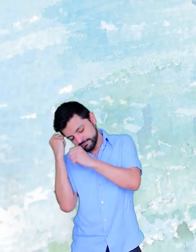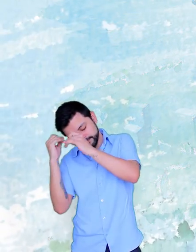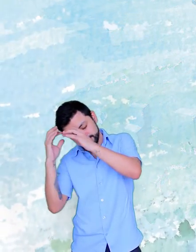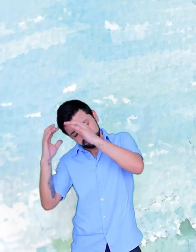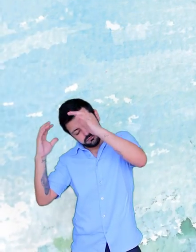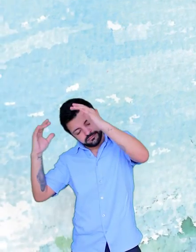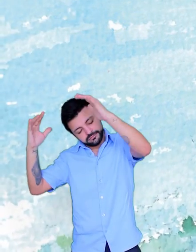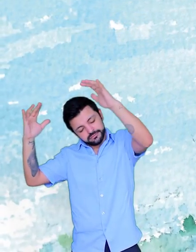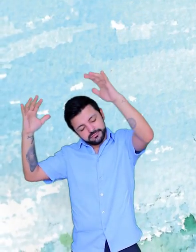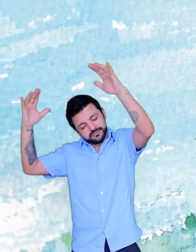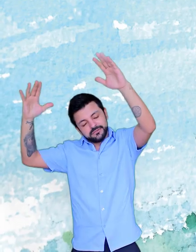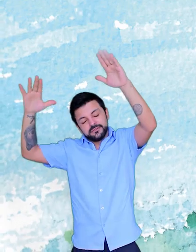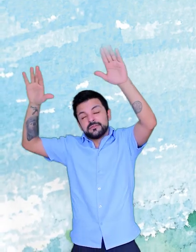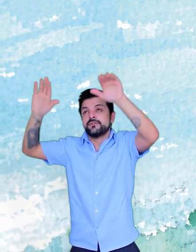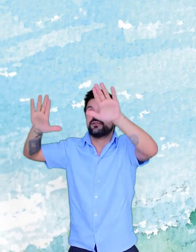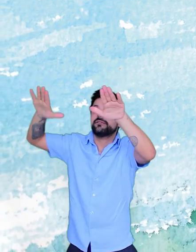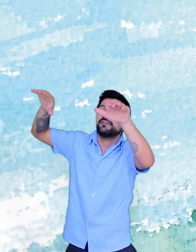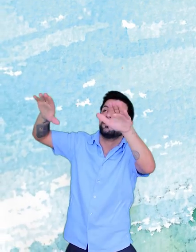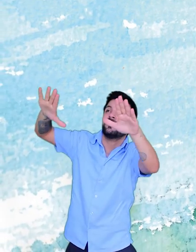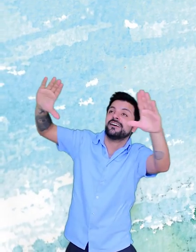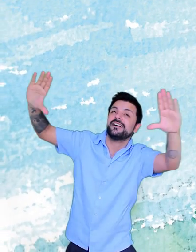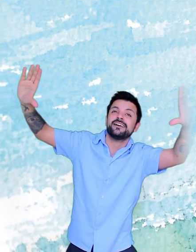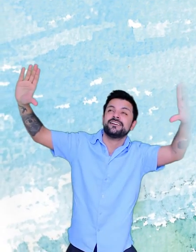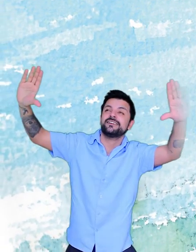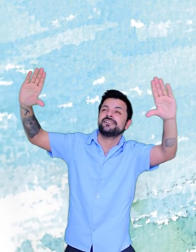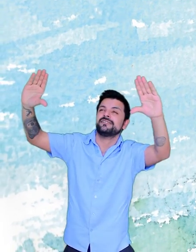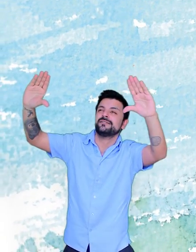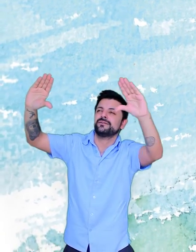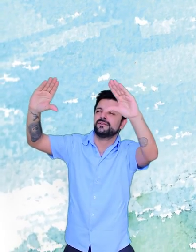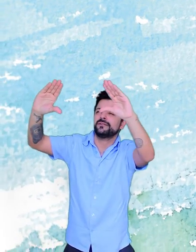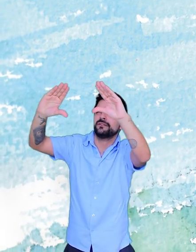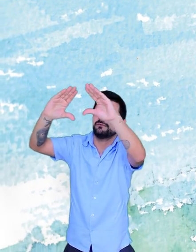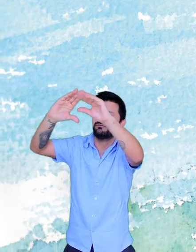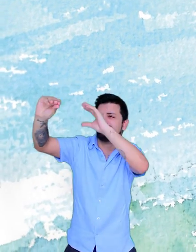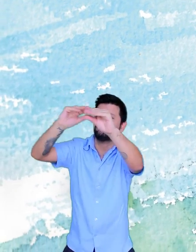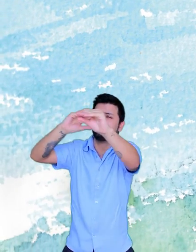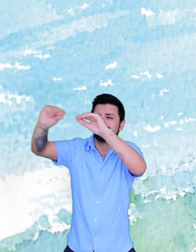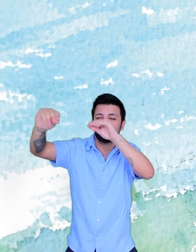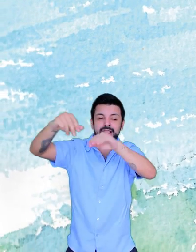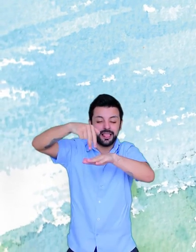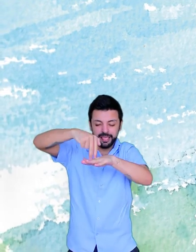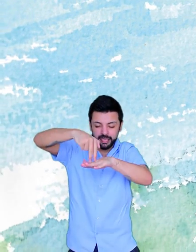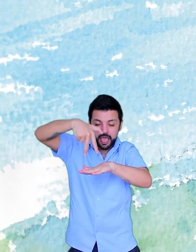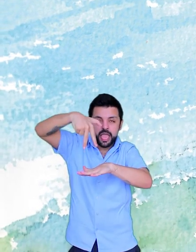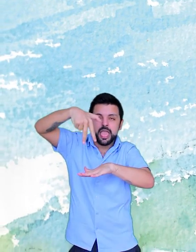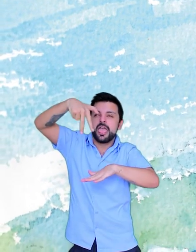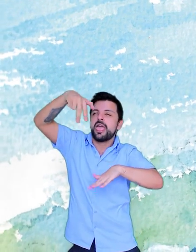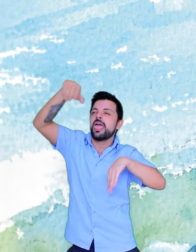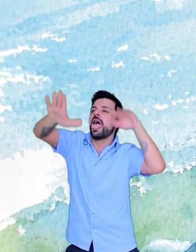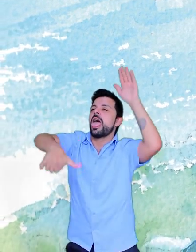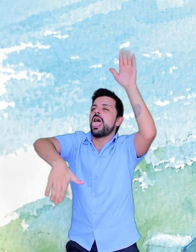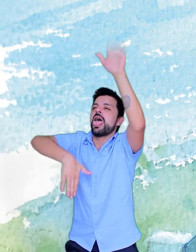Que voo na noite Sem medo Sem chão Acordo